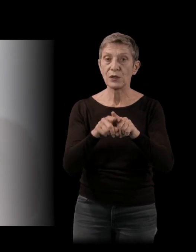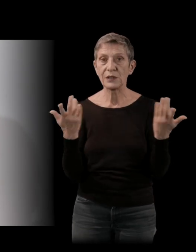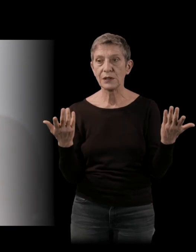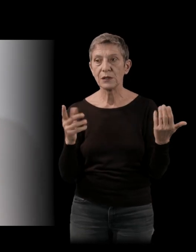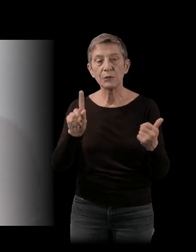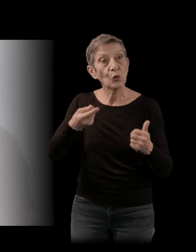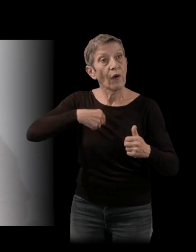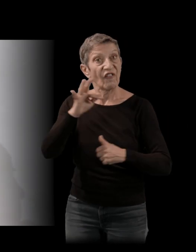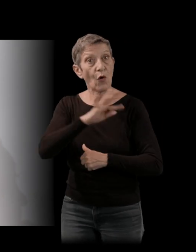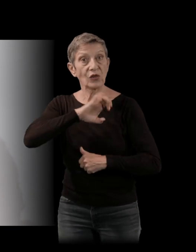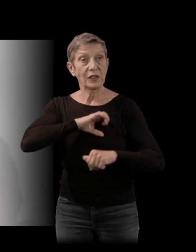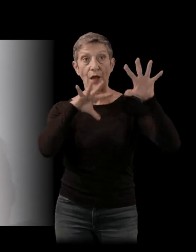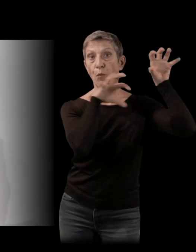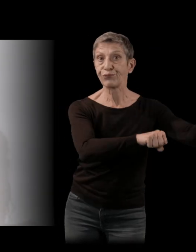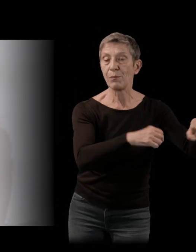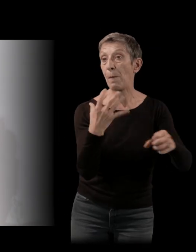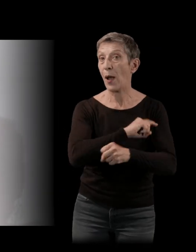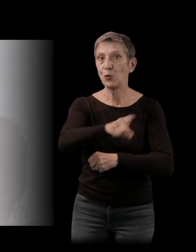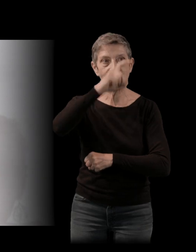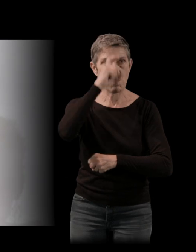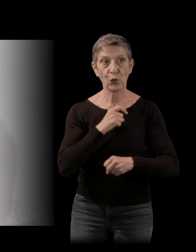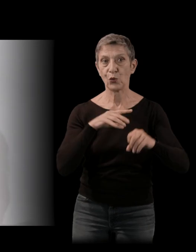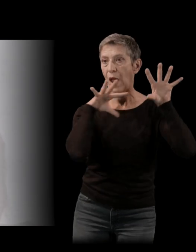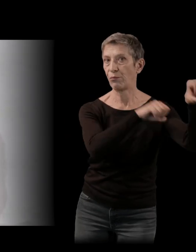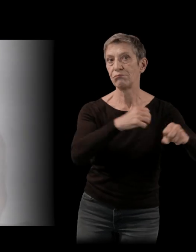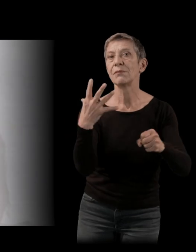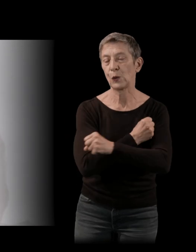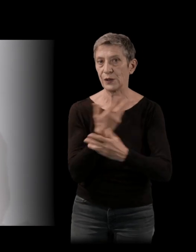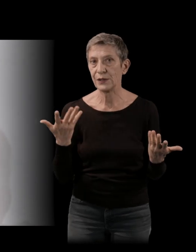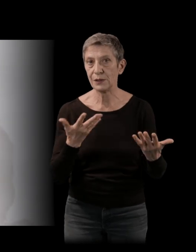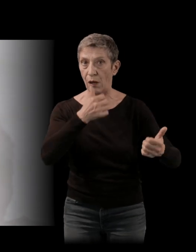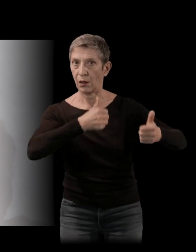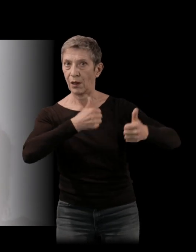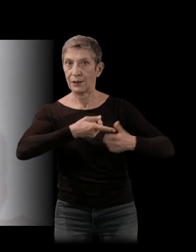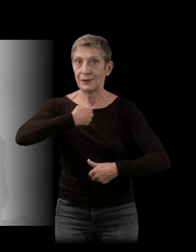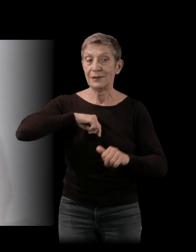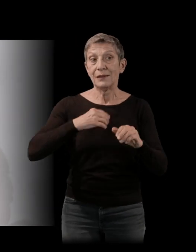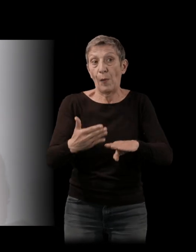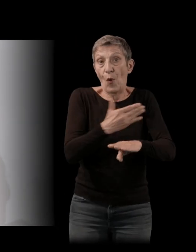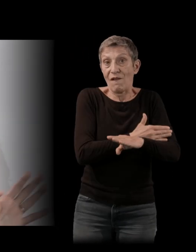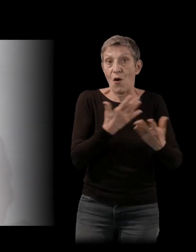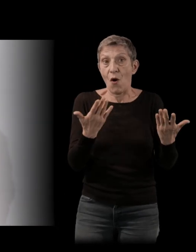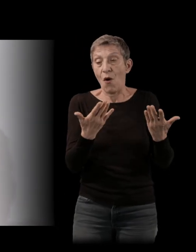ce pays, mais on n'a pas réussi. C'est les Portugais qui ont réussi, mais on était là un petit peu avant eux et puis on s'est fait complètement